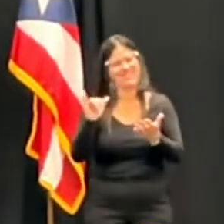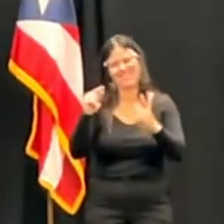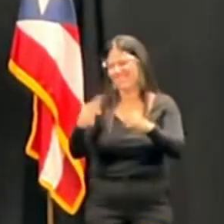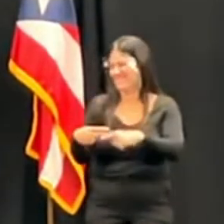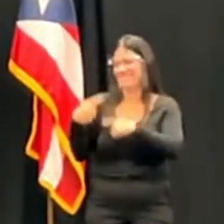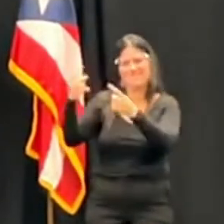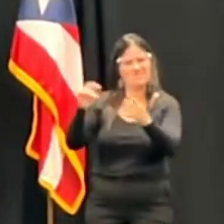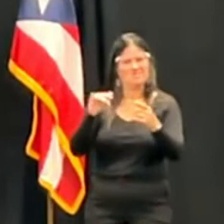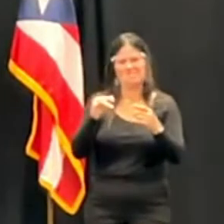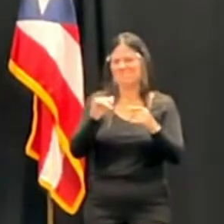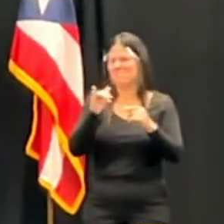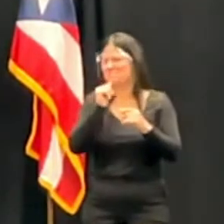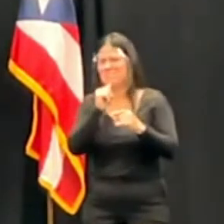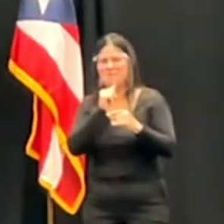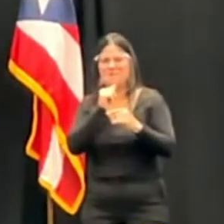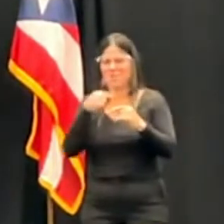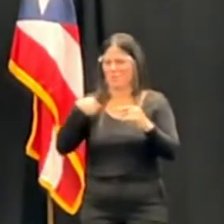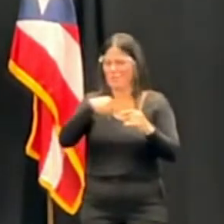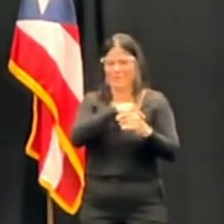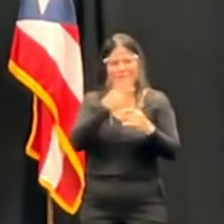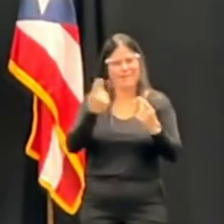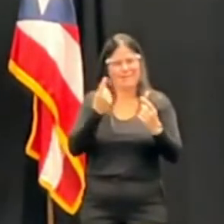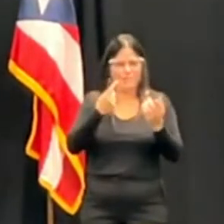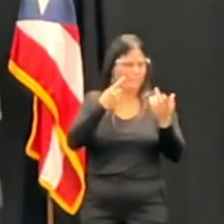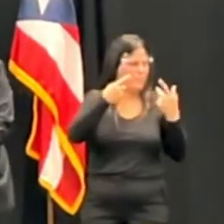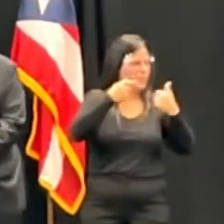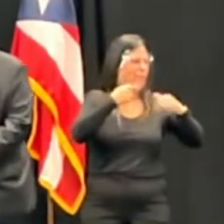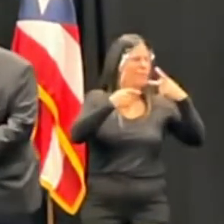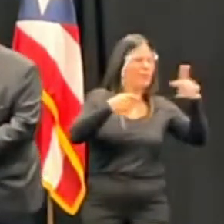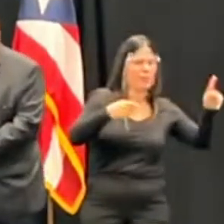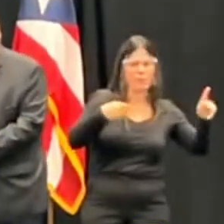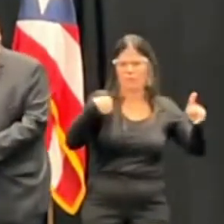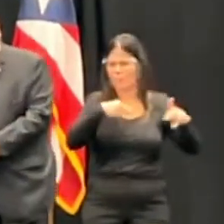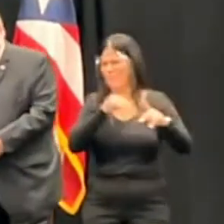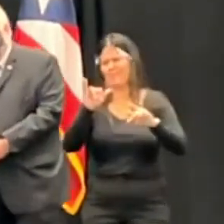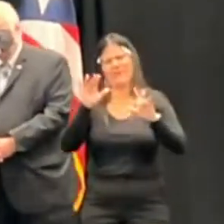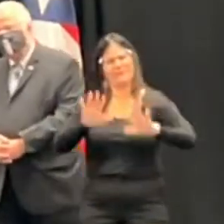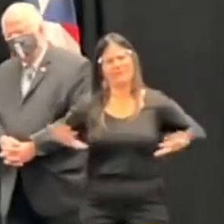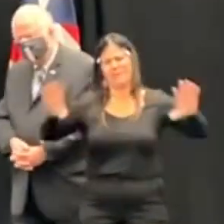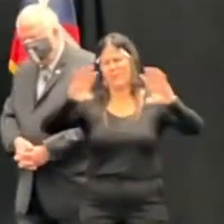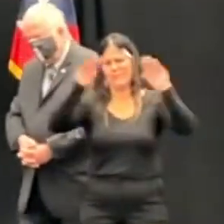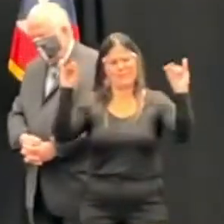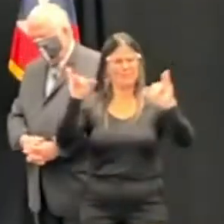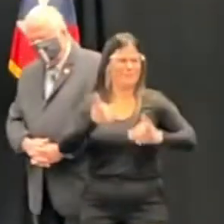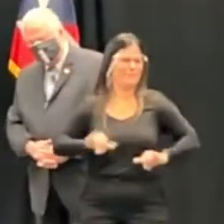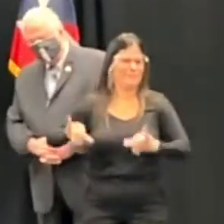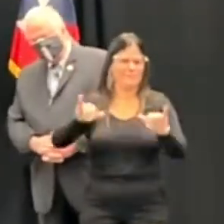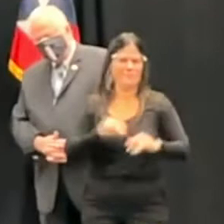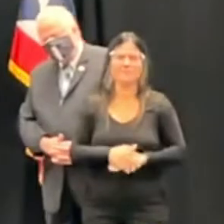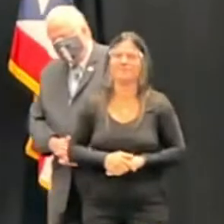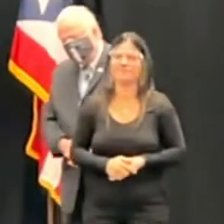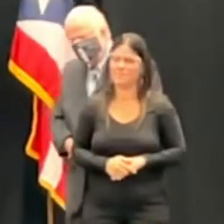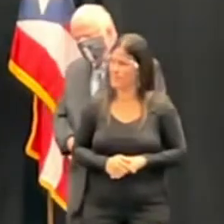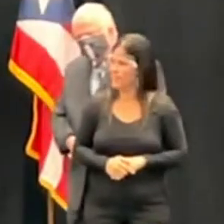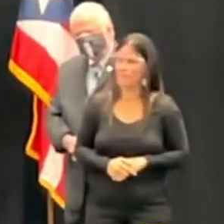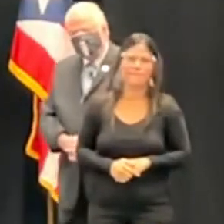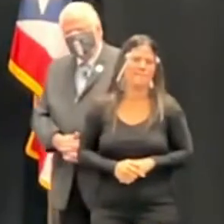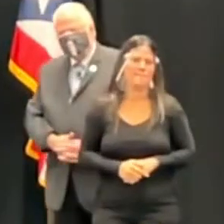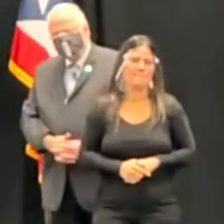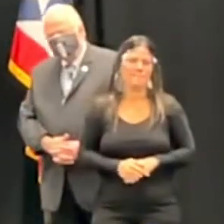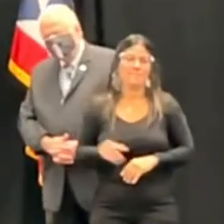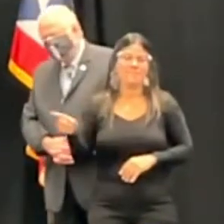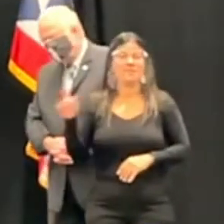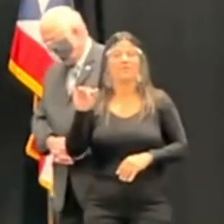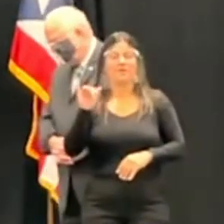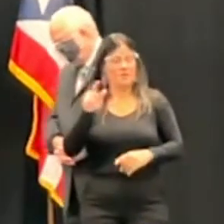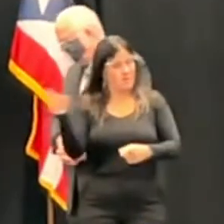tanto en la empresa privada como en el sector público. Sí, quisiera confirmar lo que ha dicho